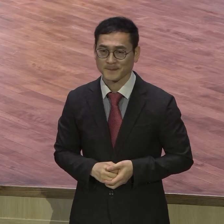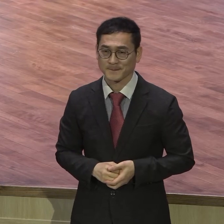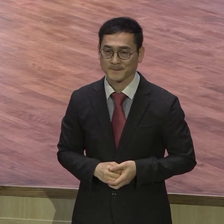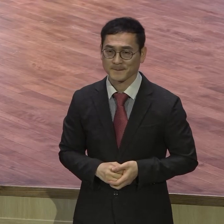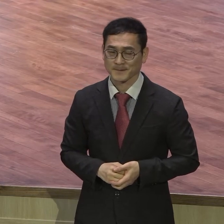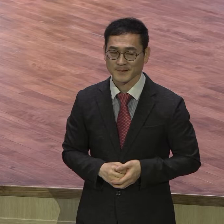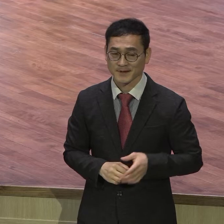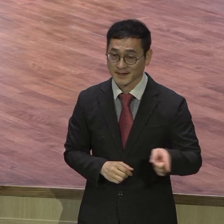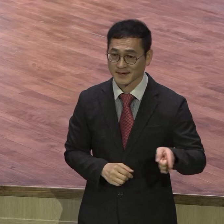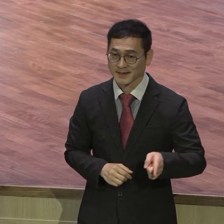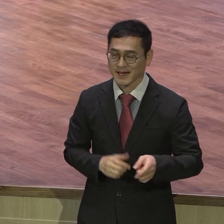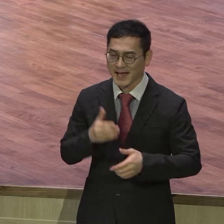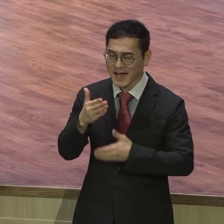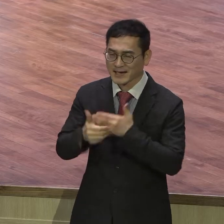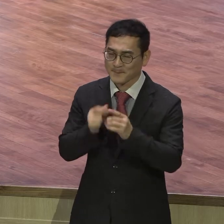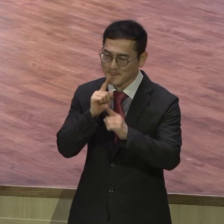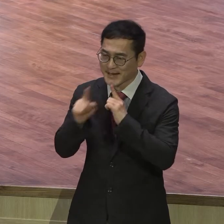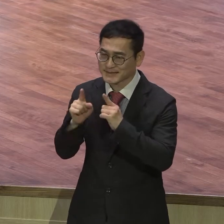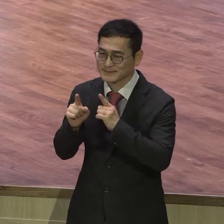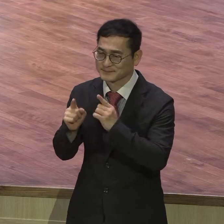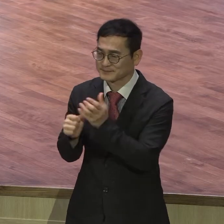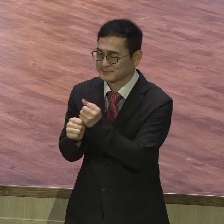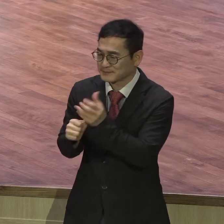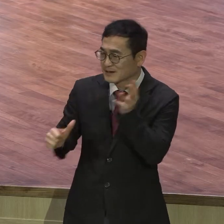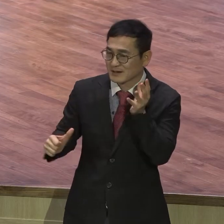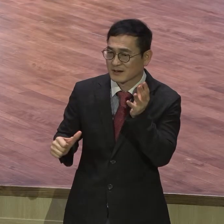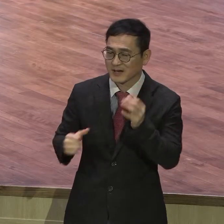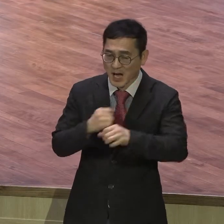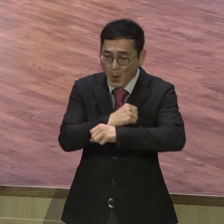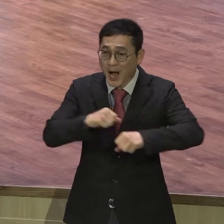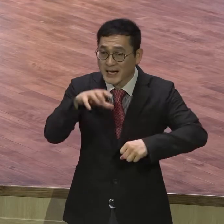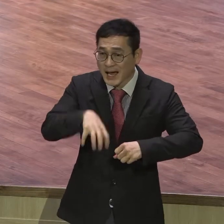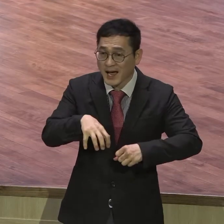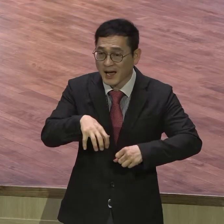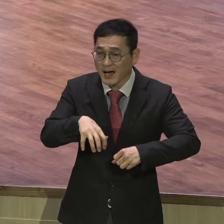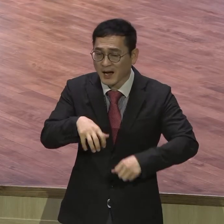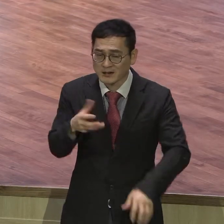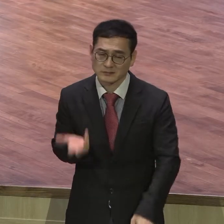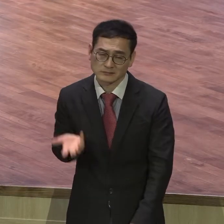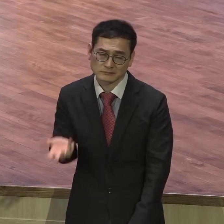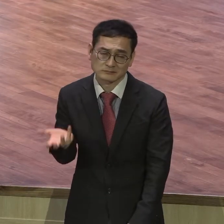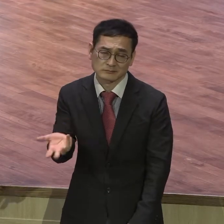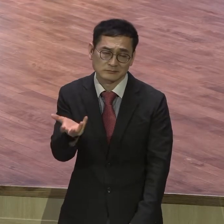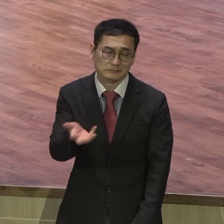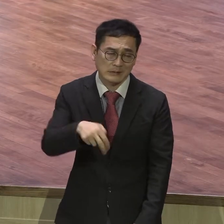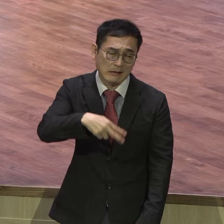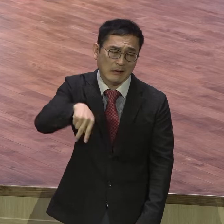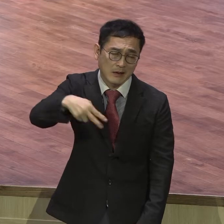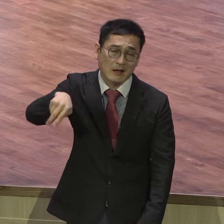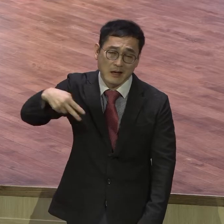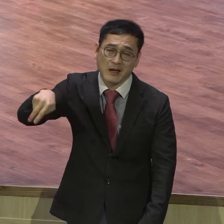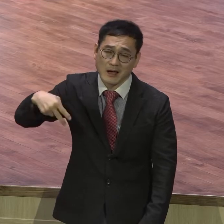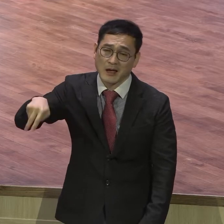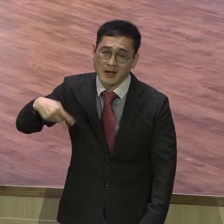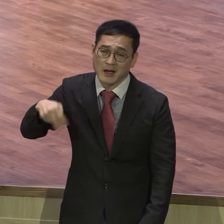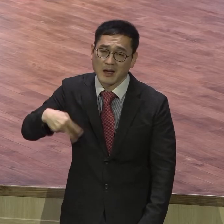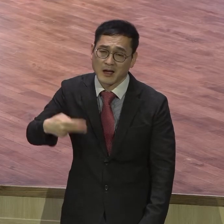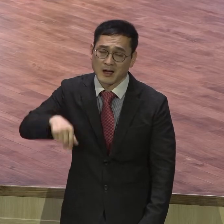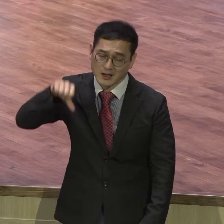광야에 유리 방하다가 죽는, 저주받는 그런 생활을 하지